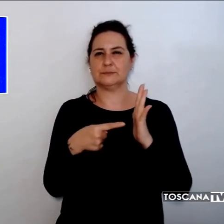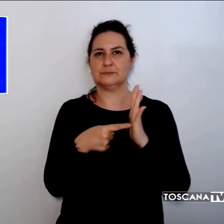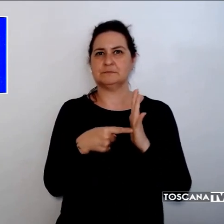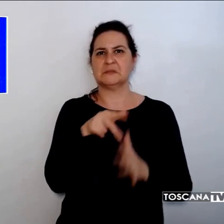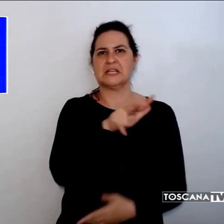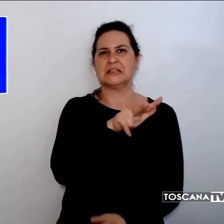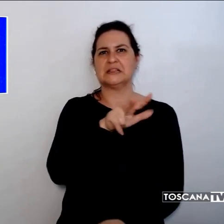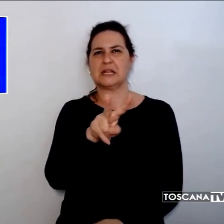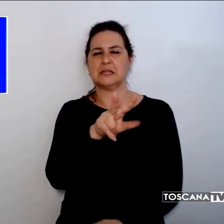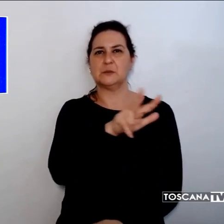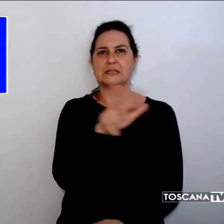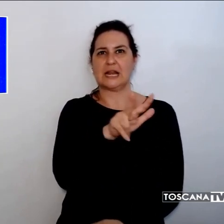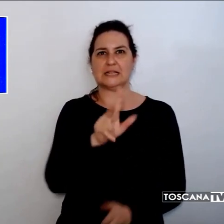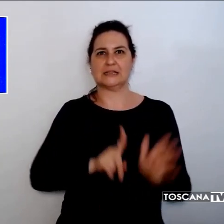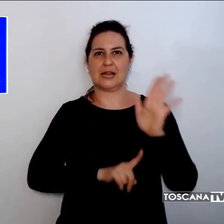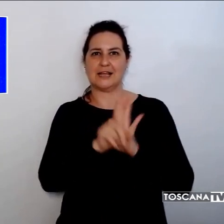-33 gradi.